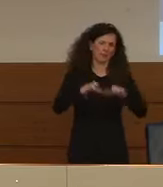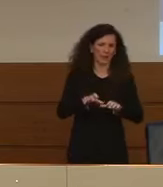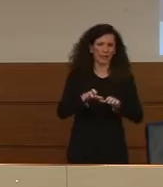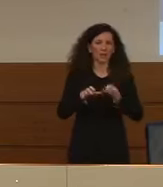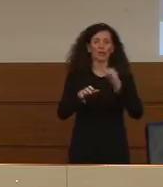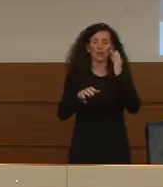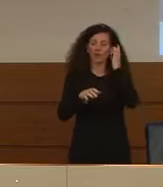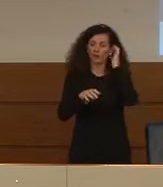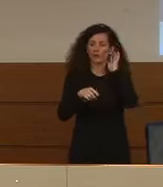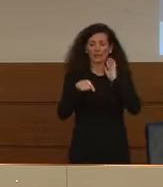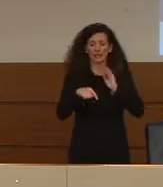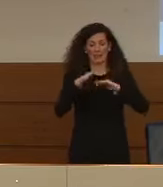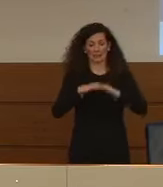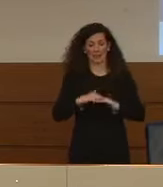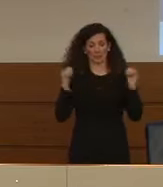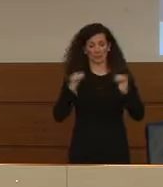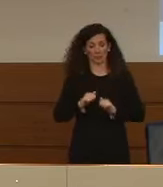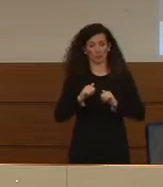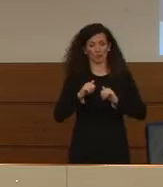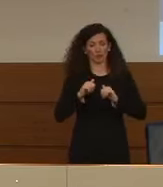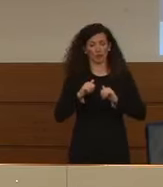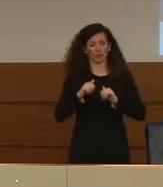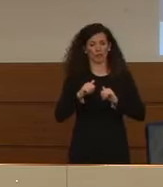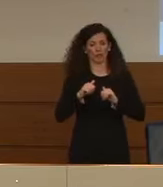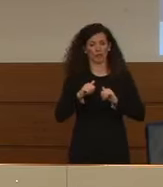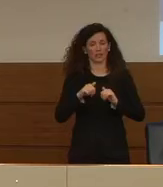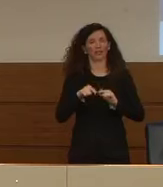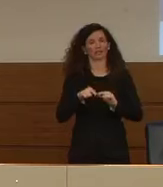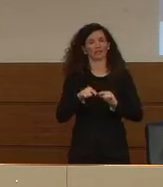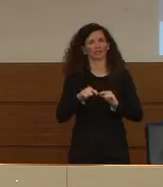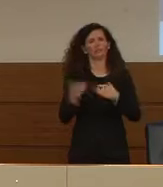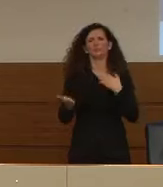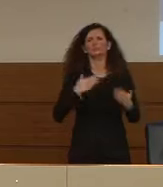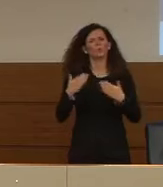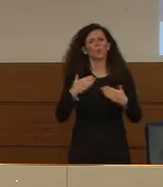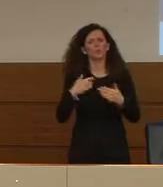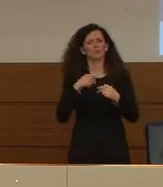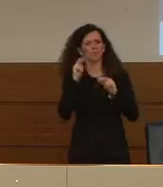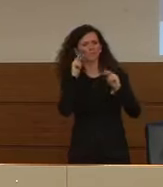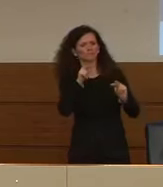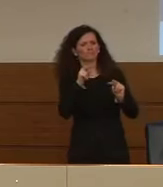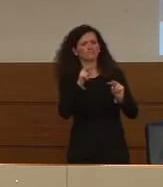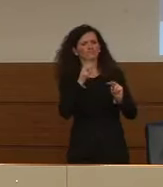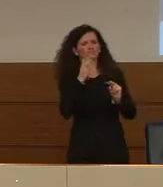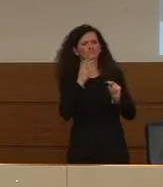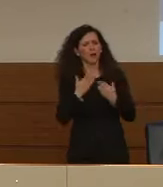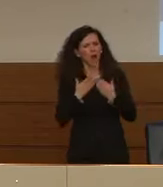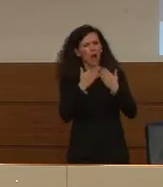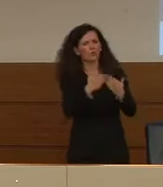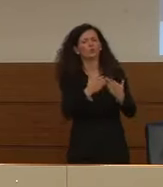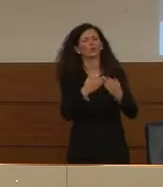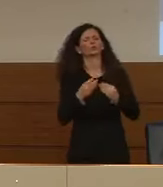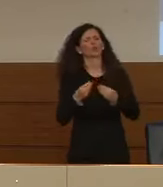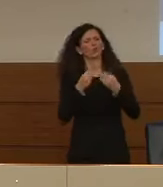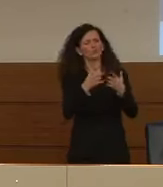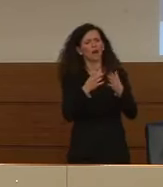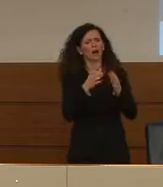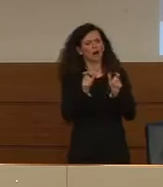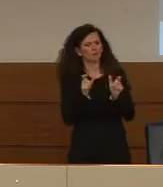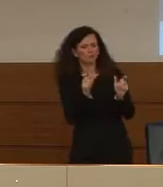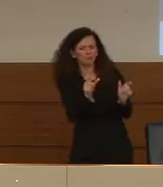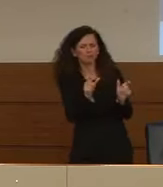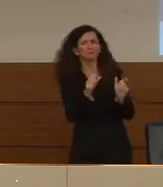ha avuto sin da subito un atteggiamento di prevenzione, ha emanato una serie di disposizioni, ci sono